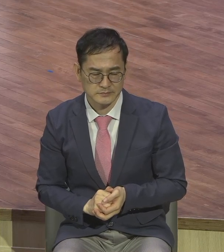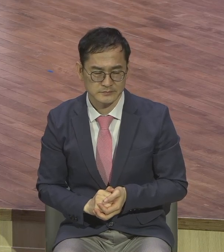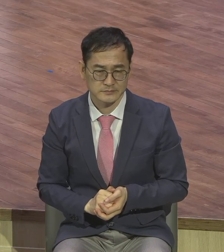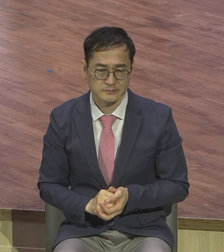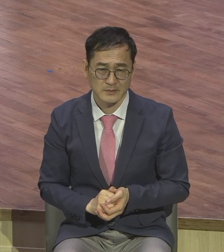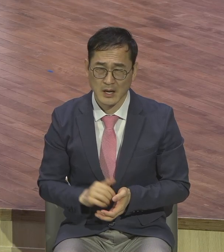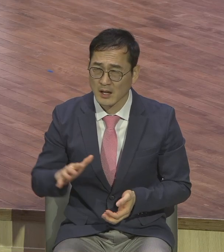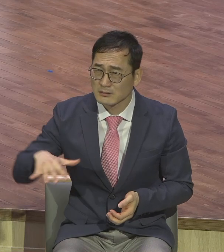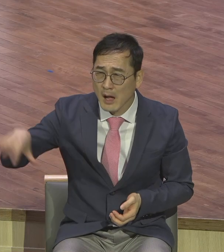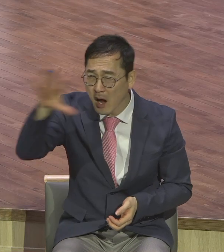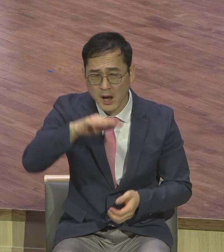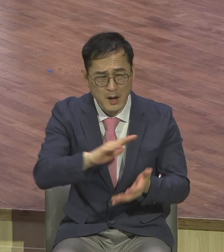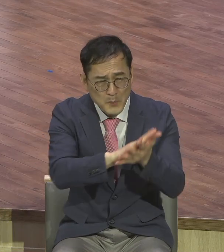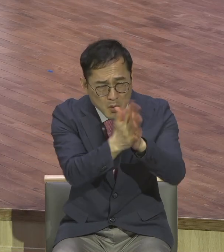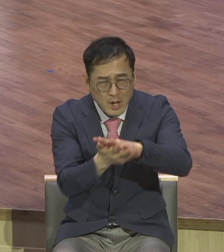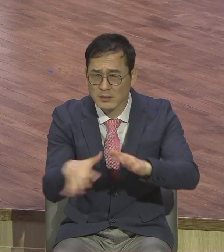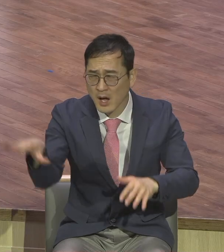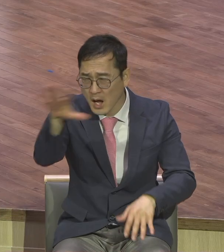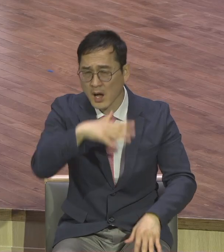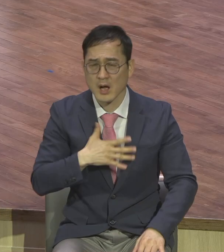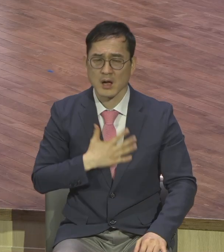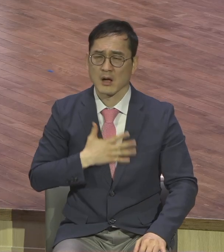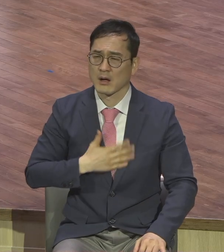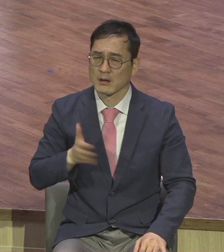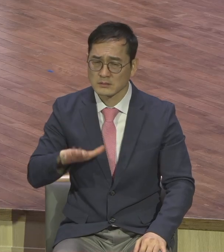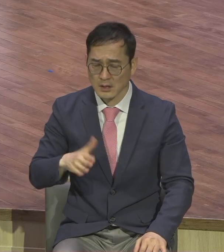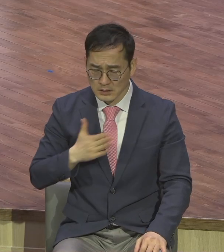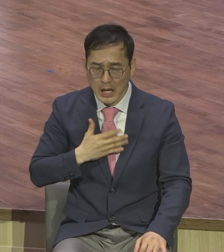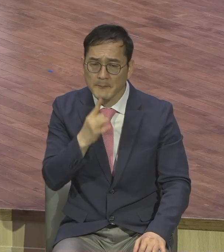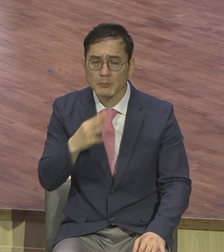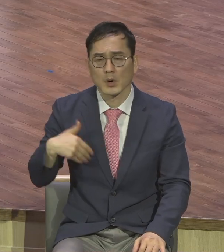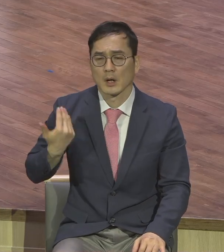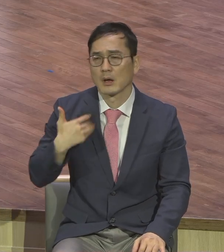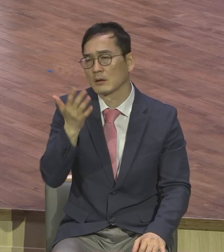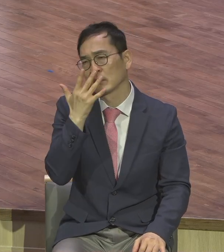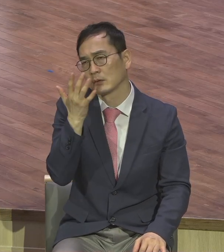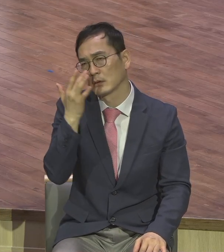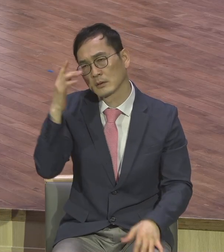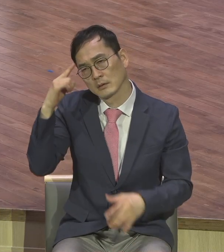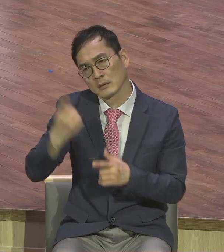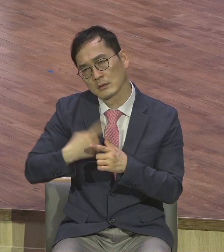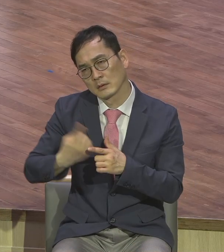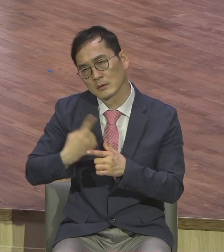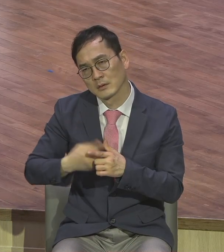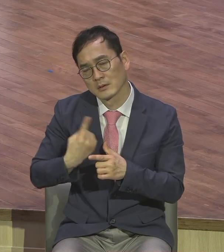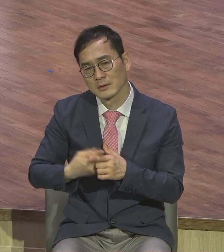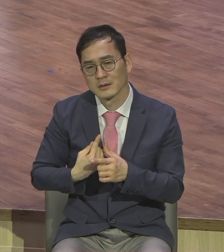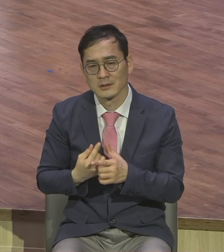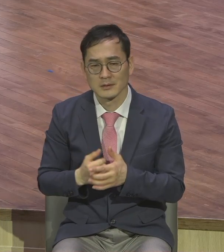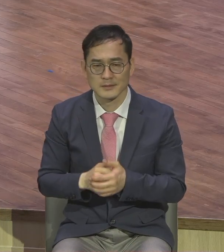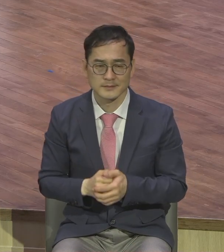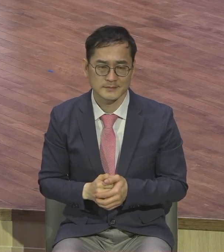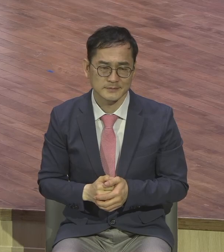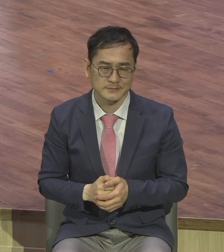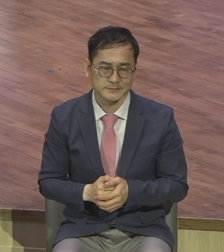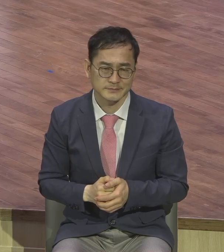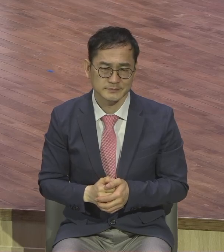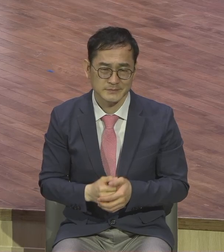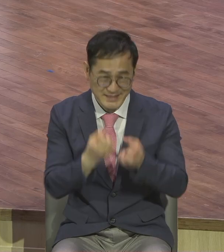그러니까 이런 새로운 변화가 여러분 교회와 여러분 개인에게 일어나길 바랍니다.